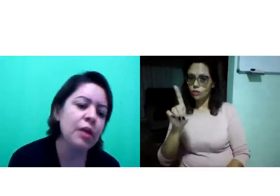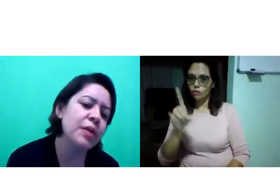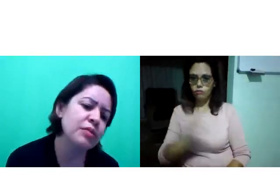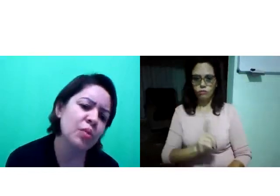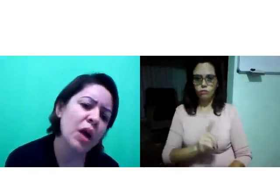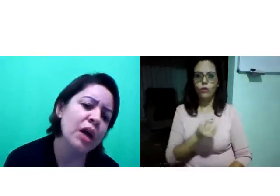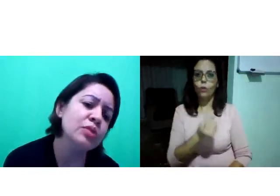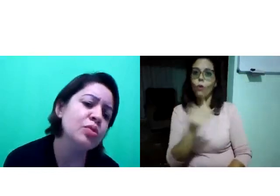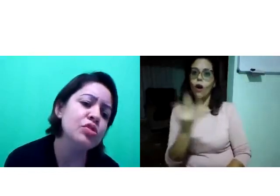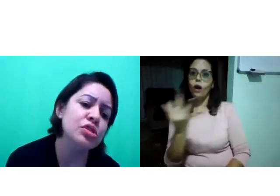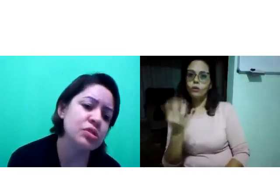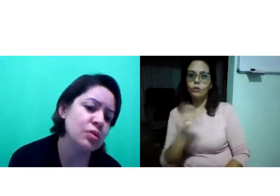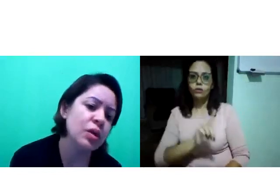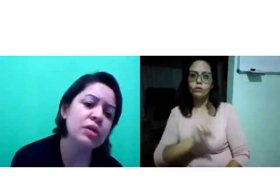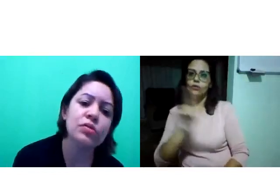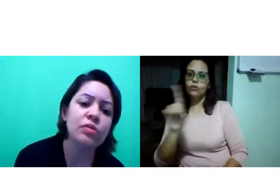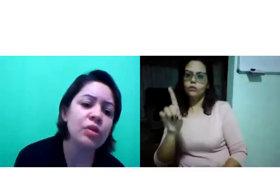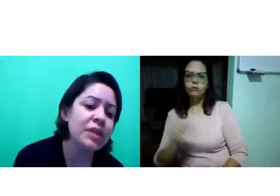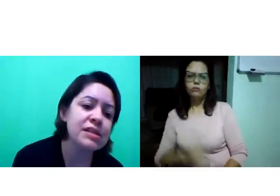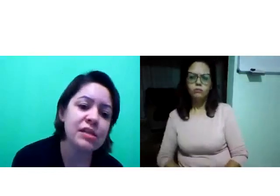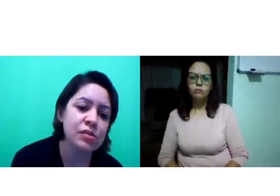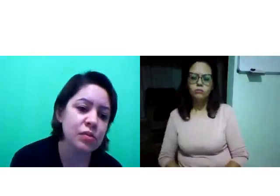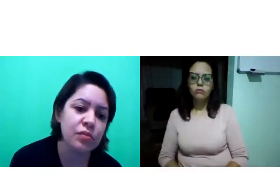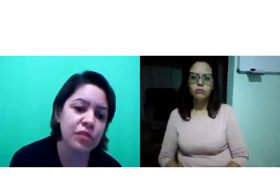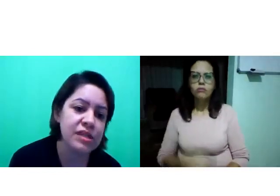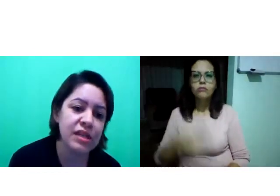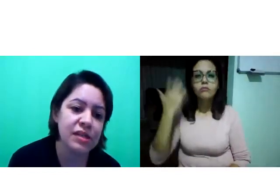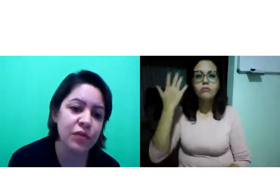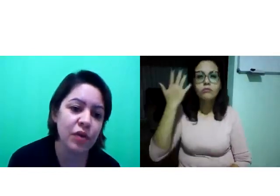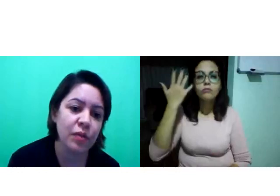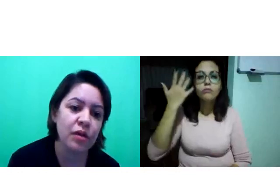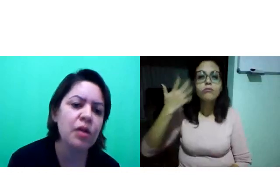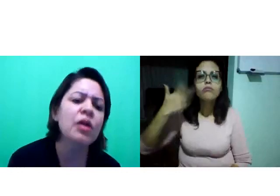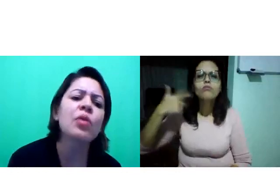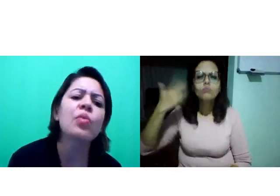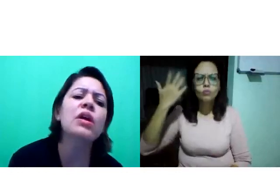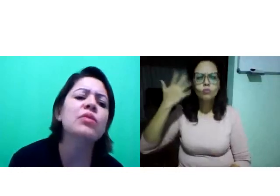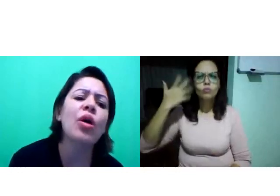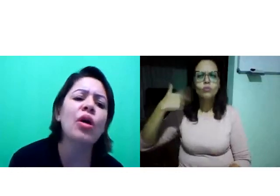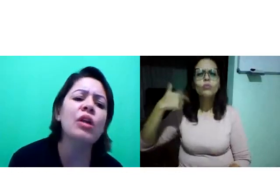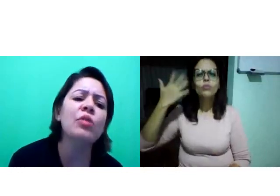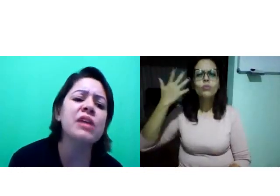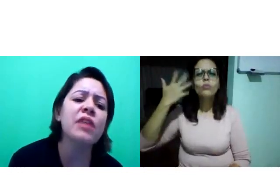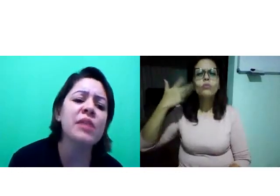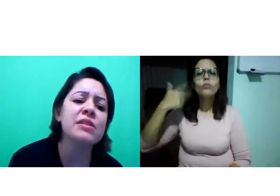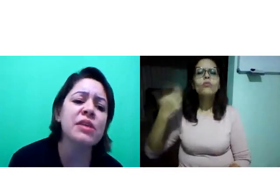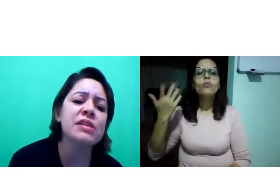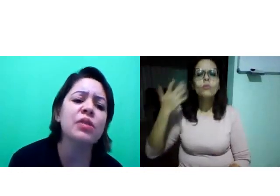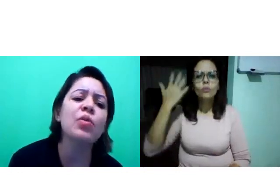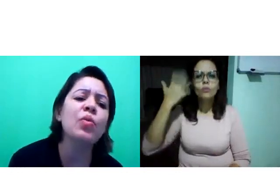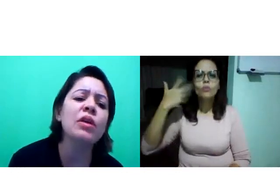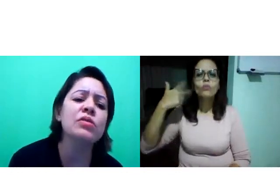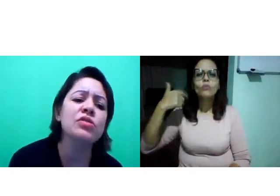eu pergunto, quantos, quanto? Eu não preciso fazer dessa forma. Bom, olha, observe a minha